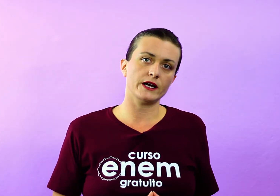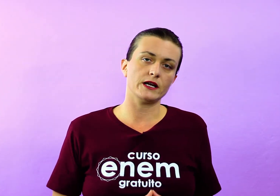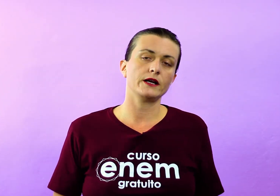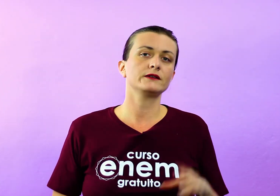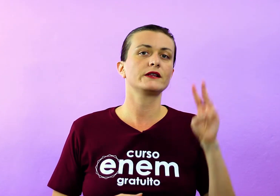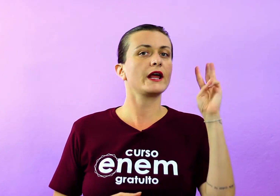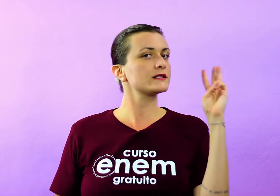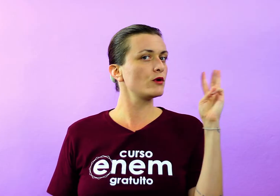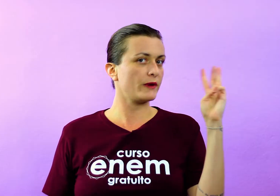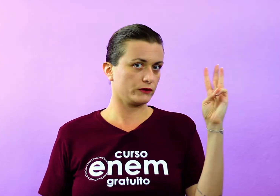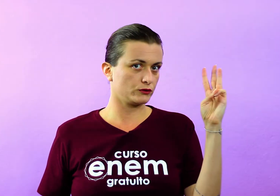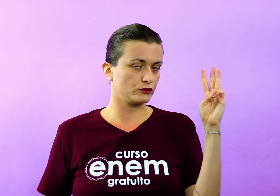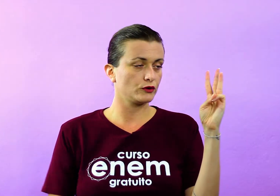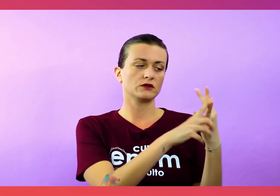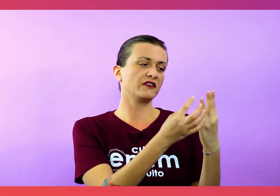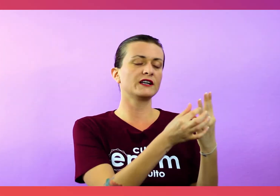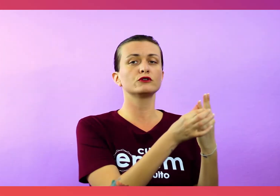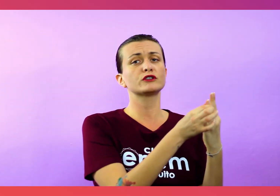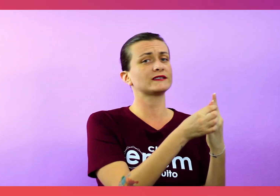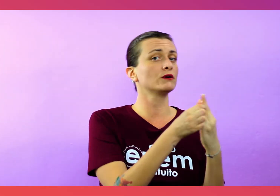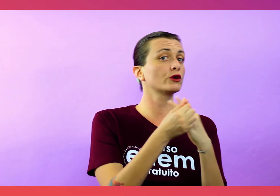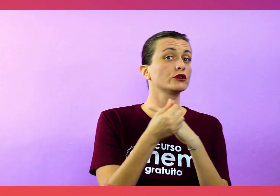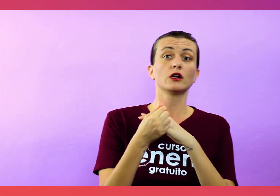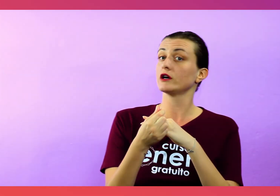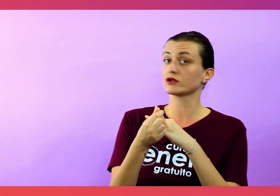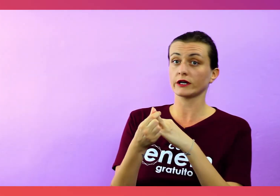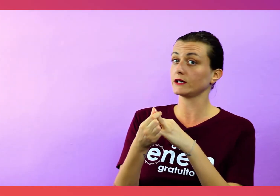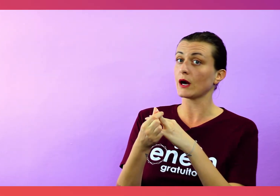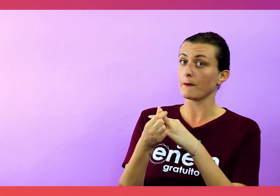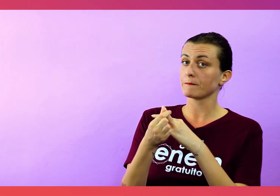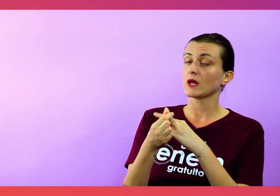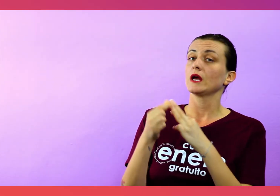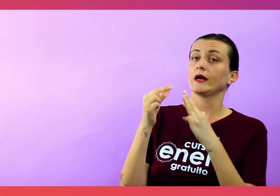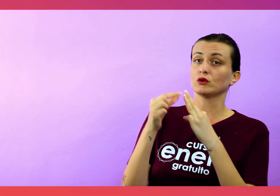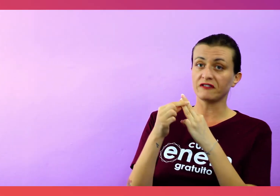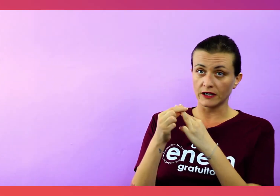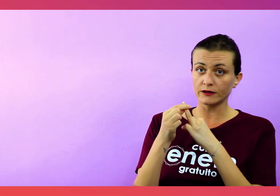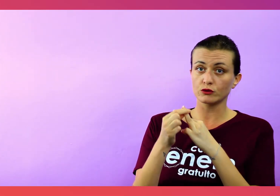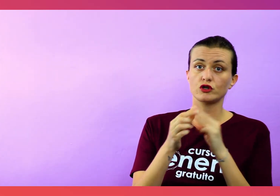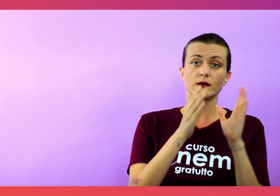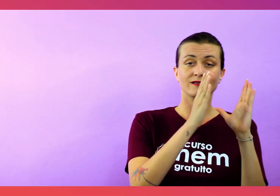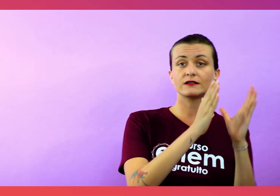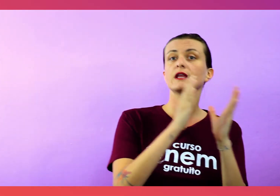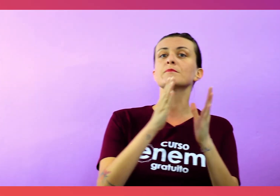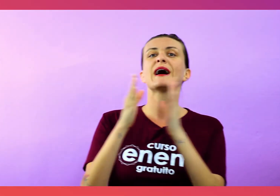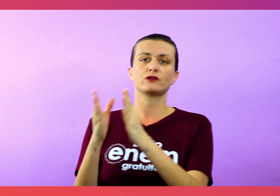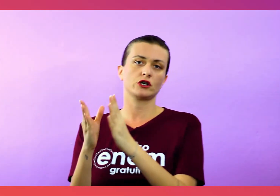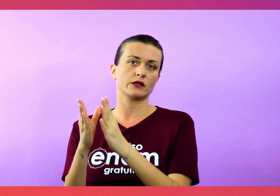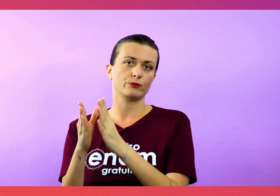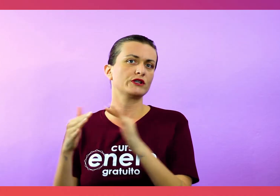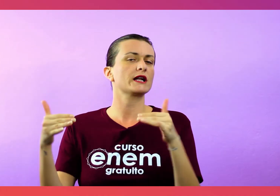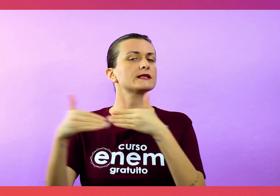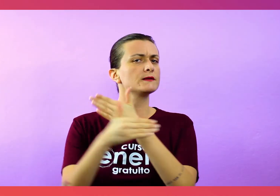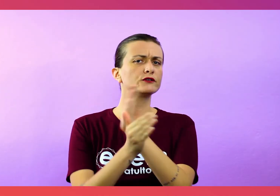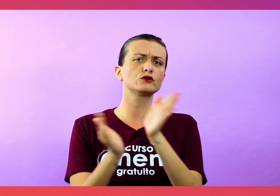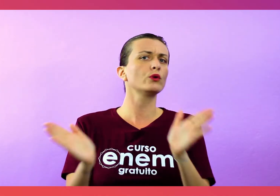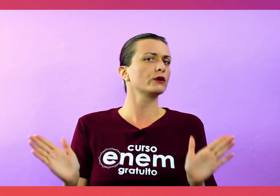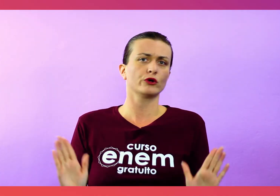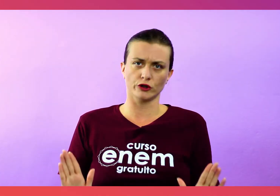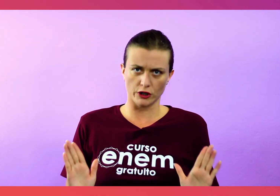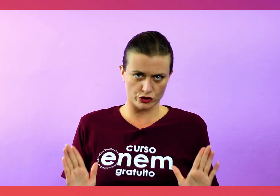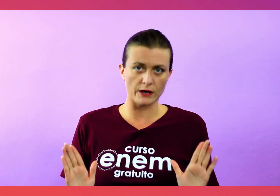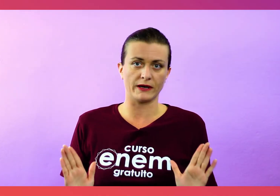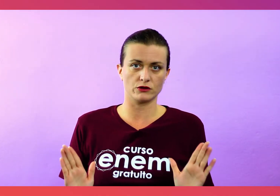poesia dele em três momentos. Não estou falando de questão cronológica aqui, não. Eu estou falando de temática, porque elas se